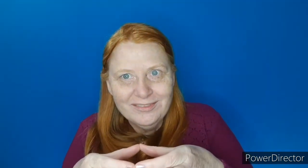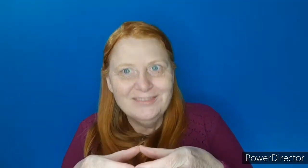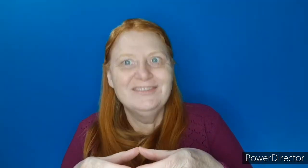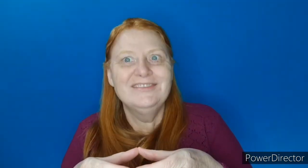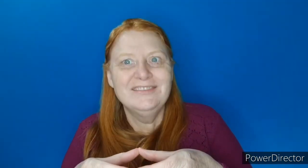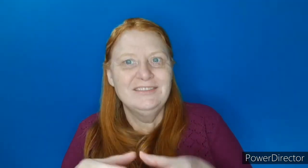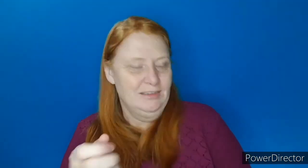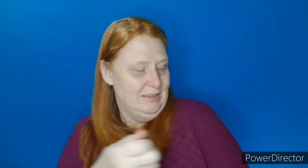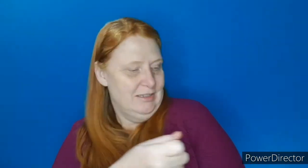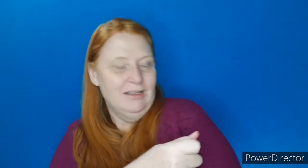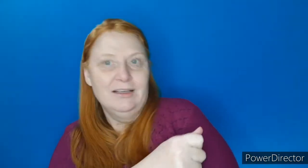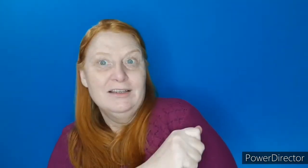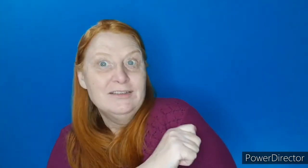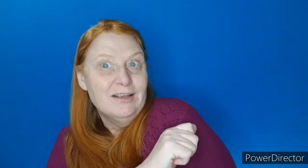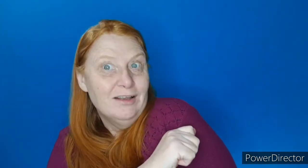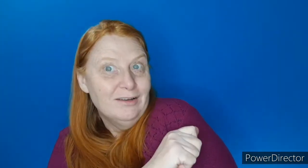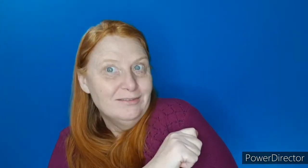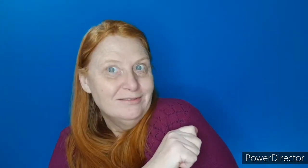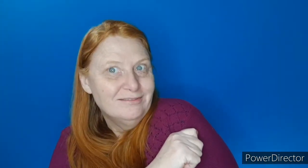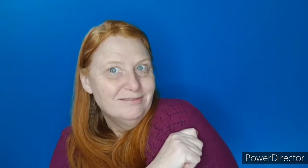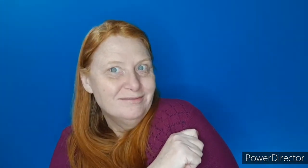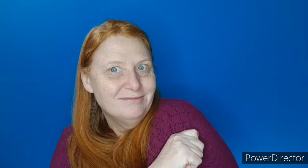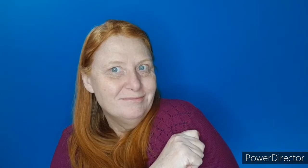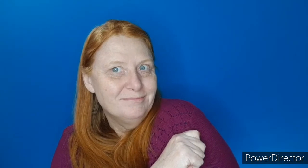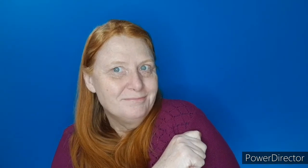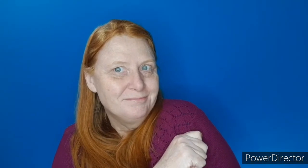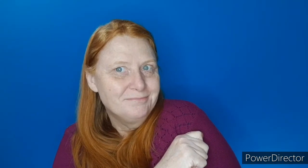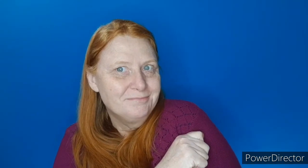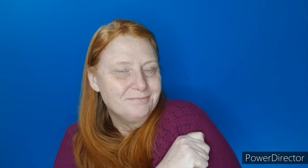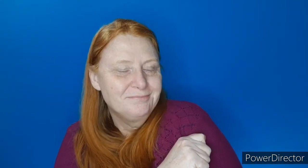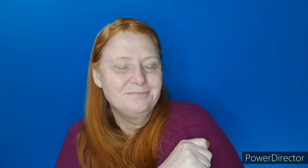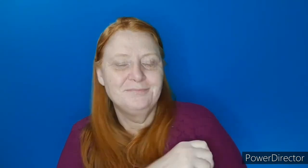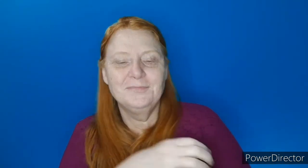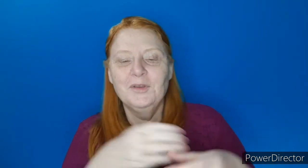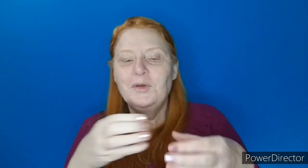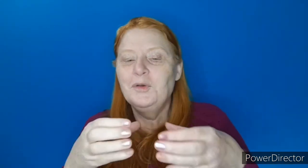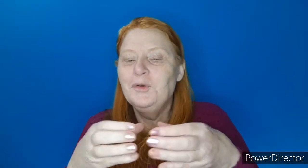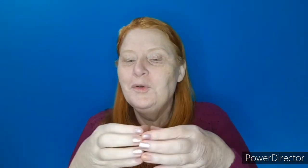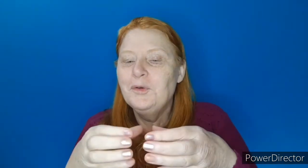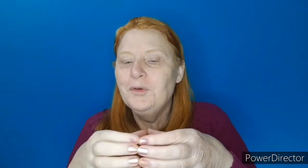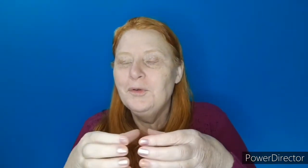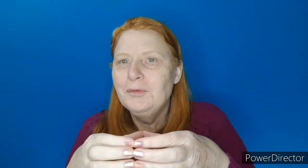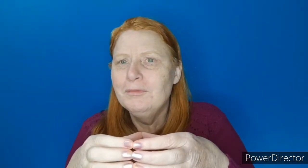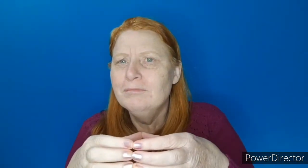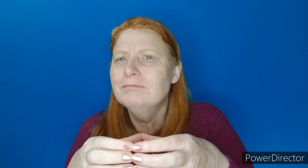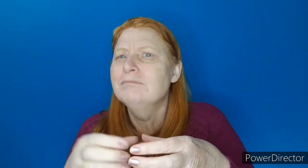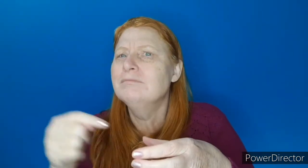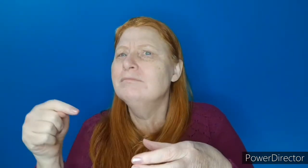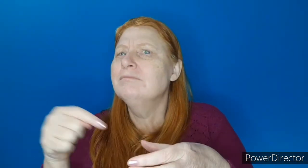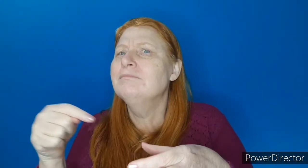grupo de alunos são um grupo de alunos